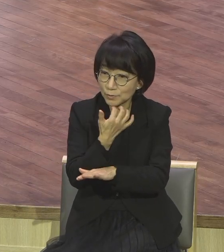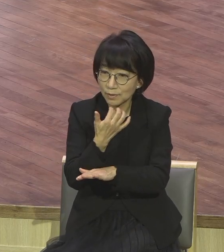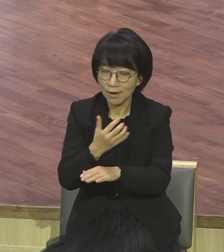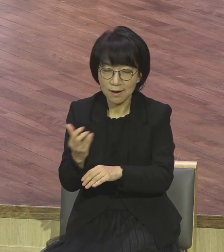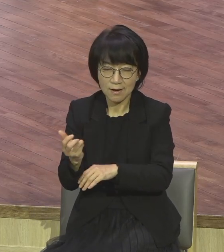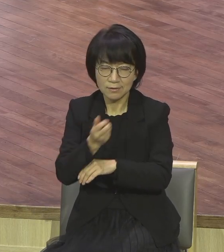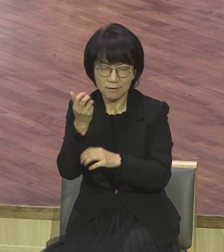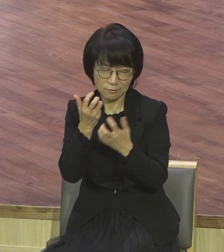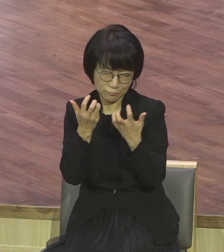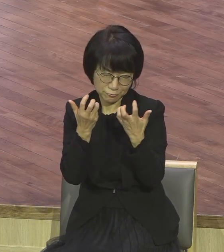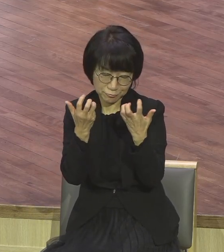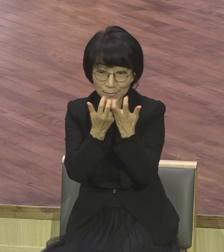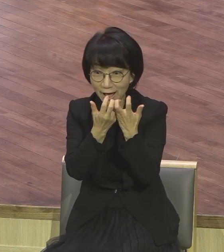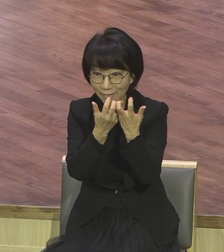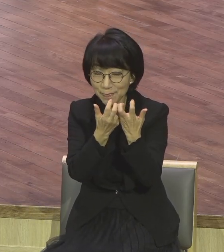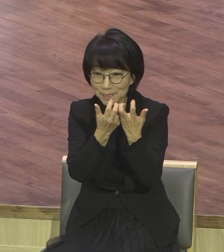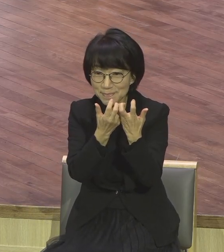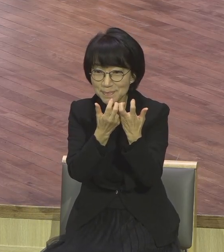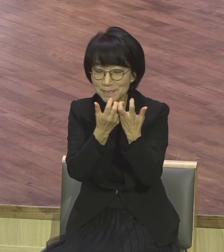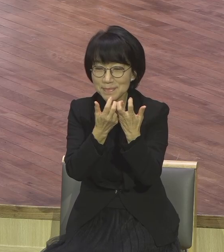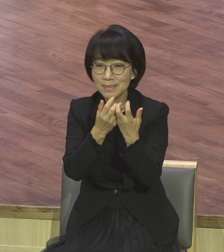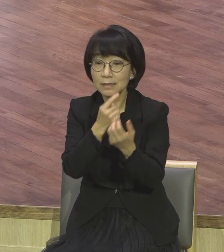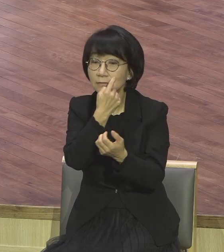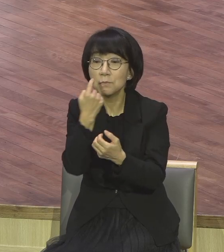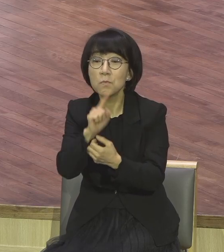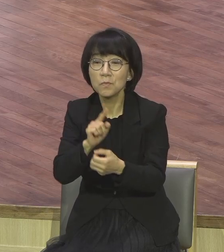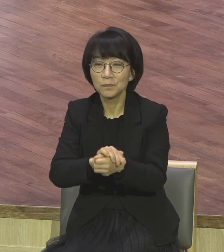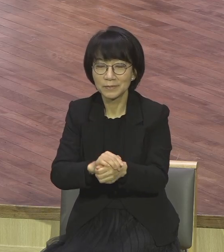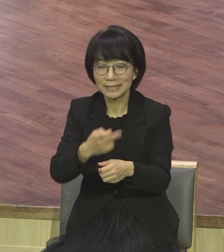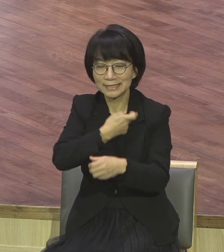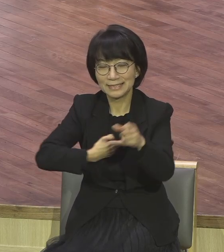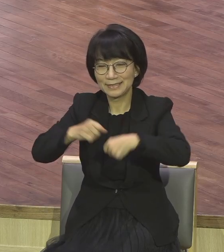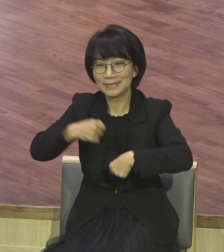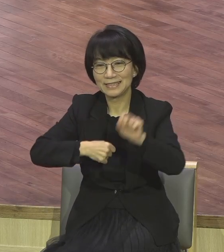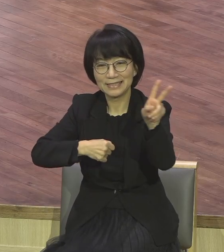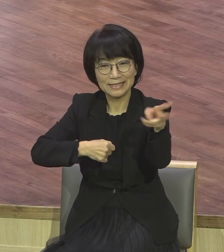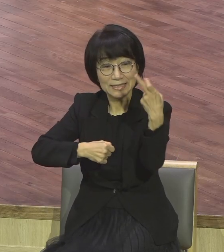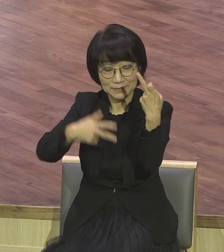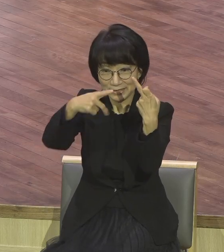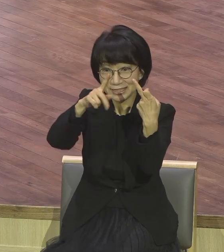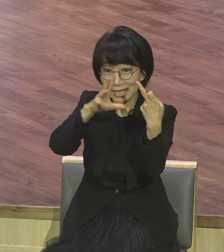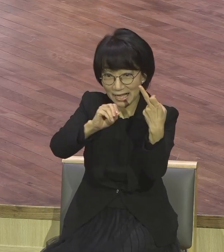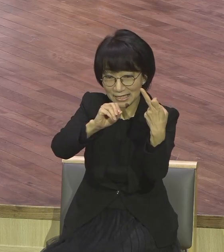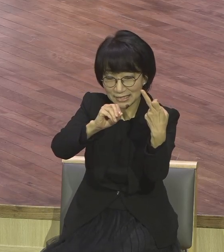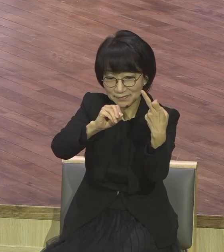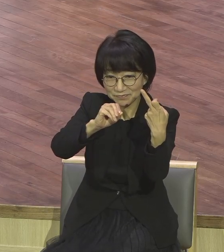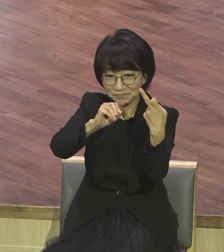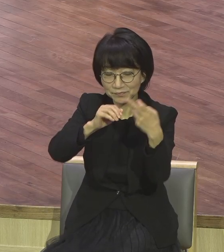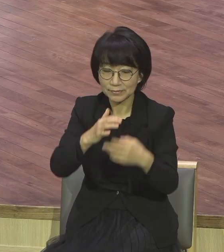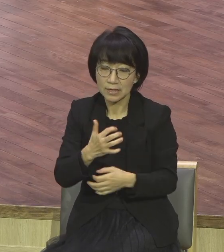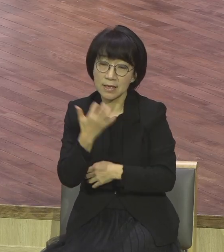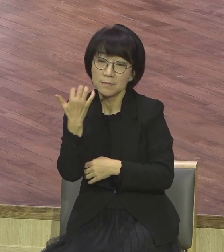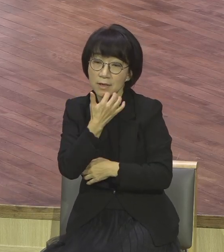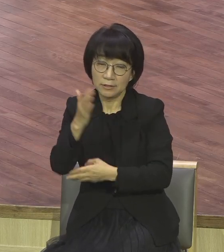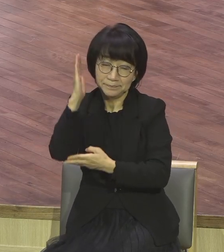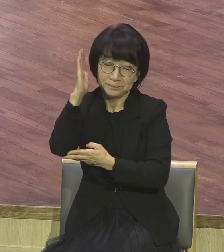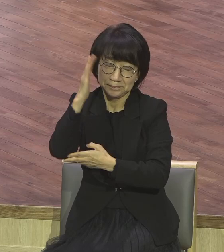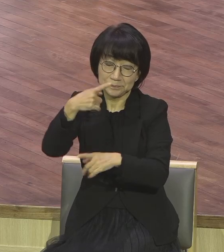충만했던지 성령 충만한 증거 사동의 12장에 나와요 사동의 12장에 보면 감옥에 갇혔으면 내일